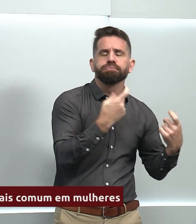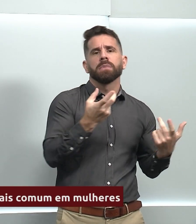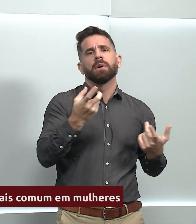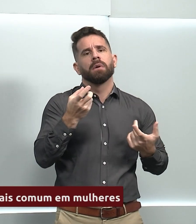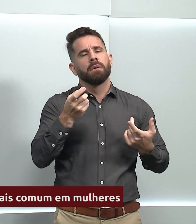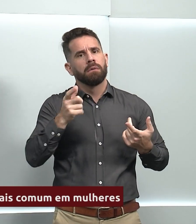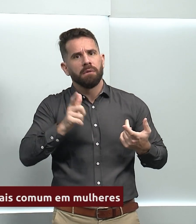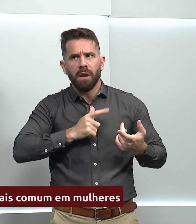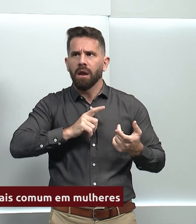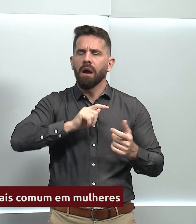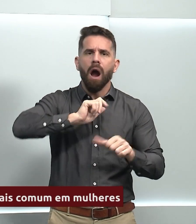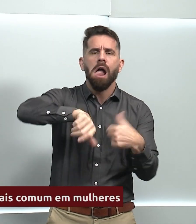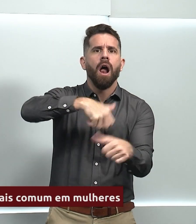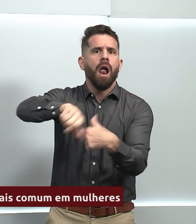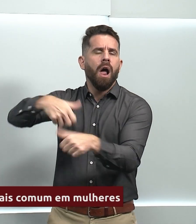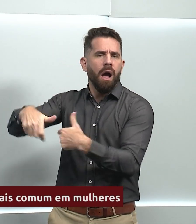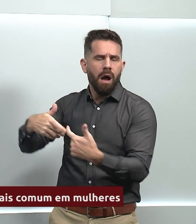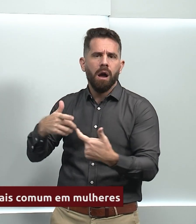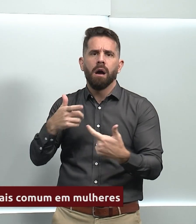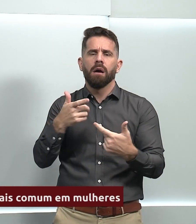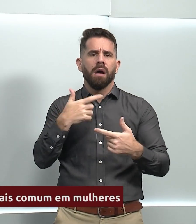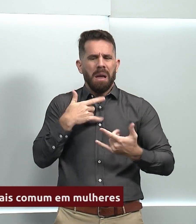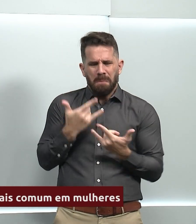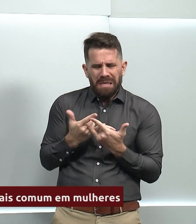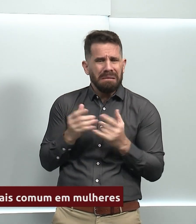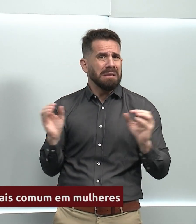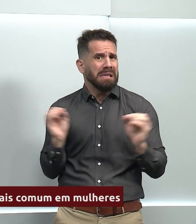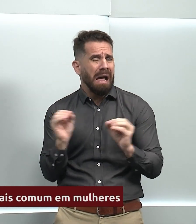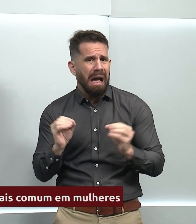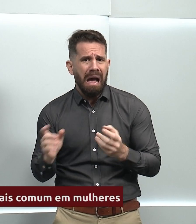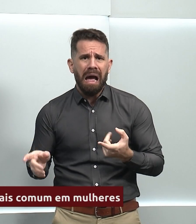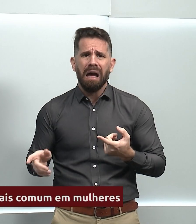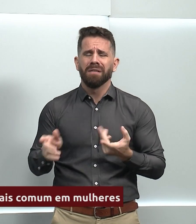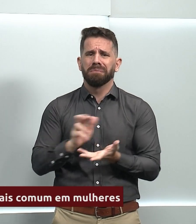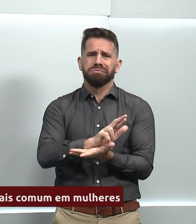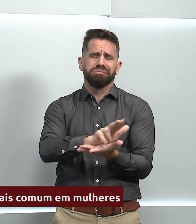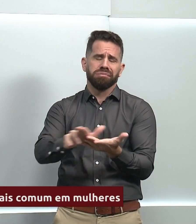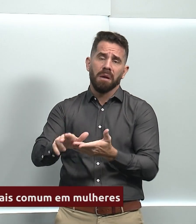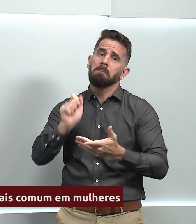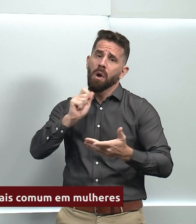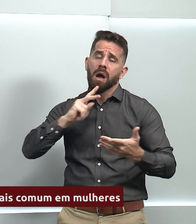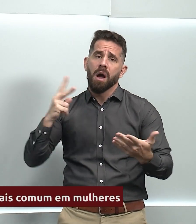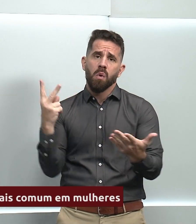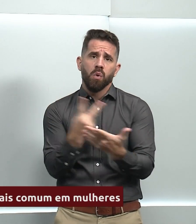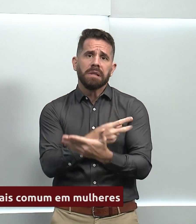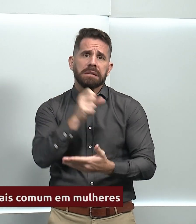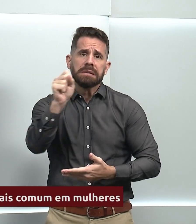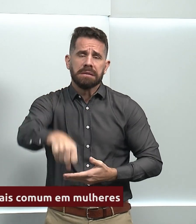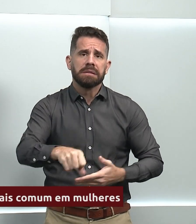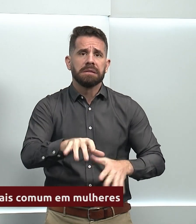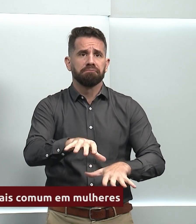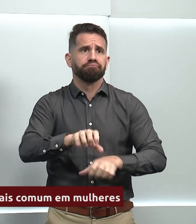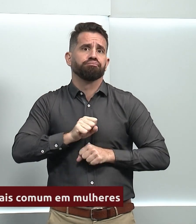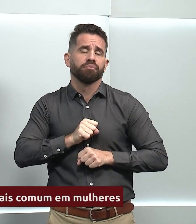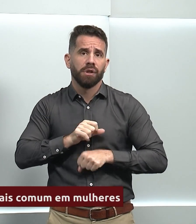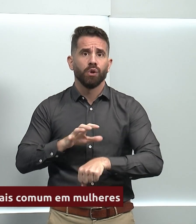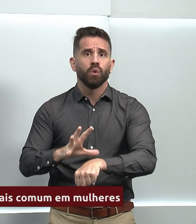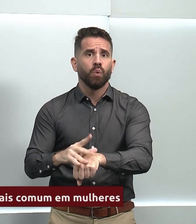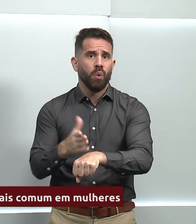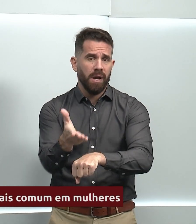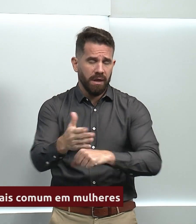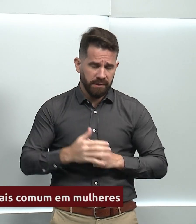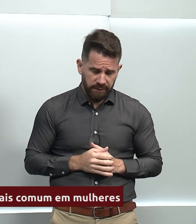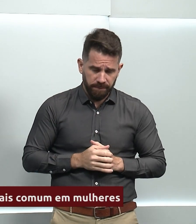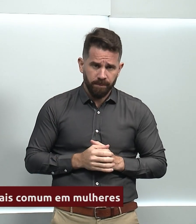parceiros, não uso de preservativo. Isso tudo possibilita a aquisição dessa infecção. E